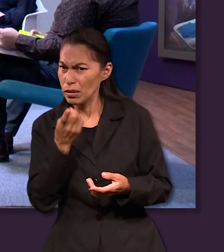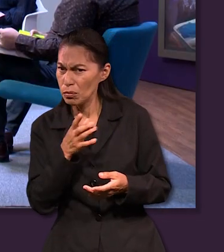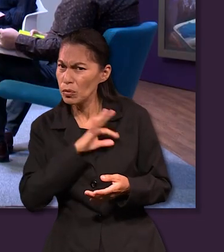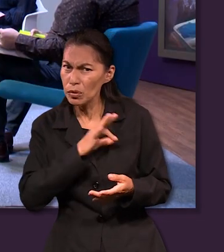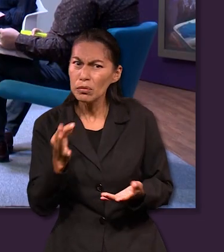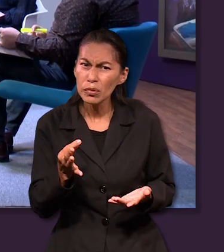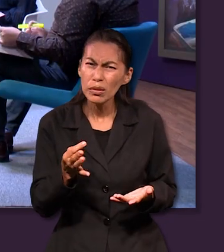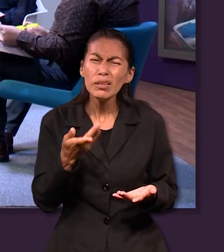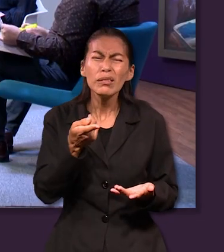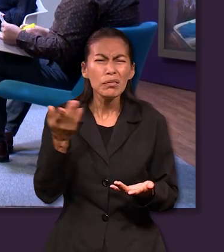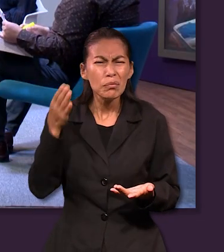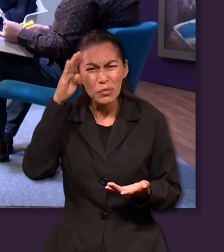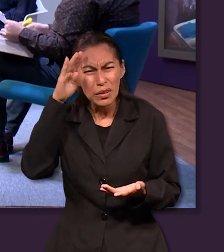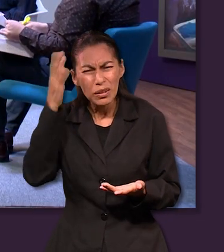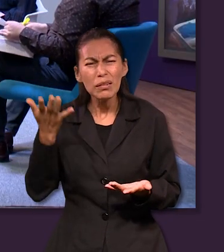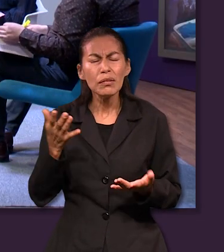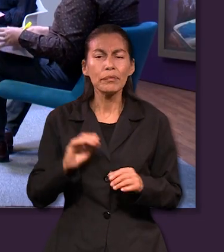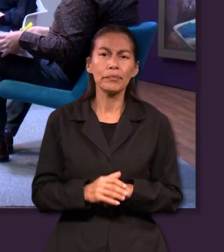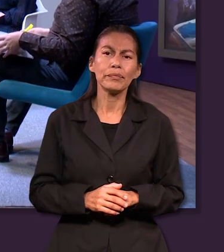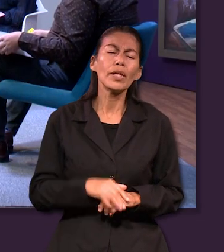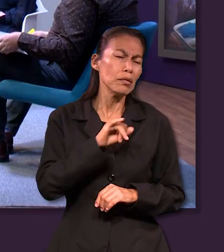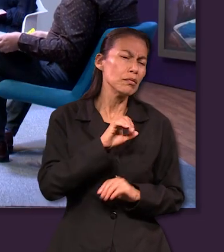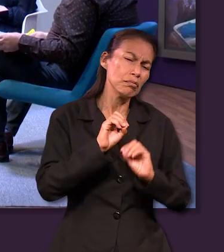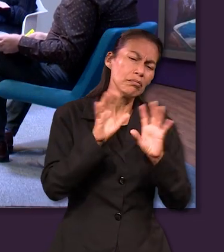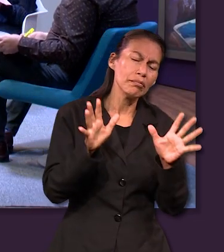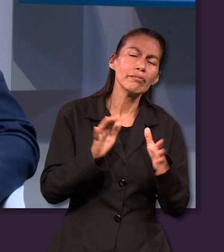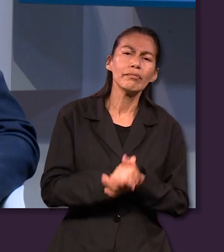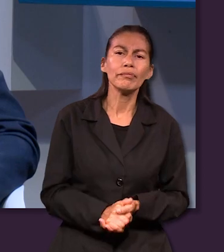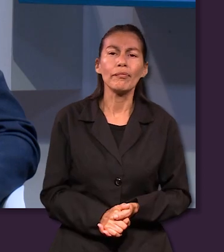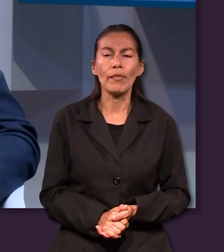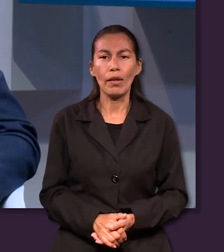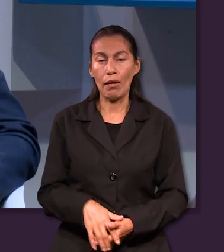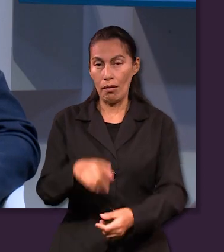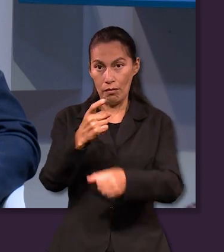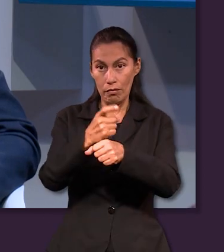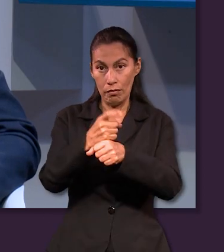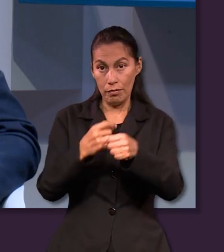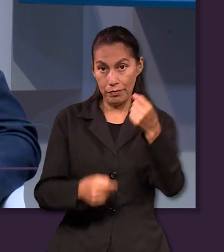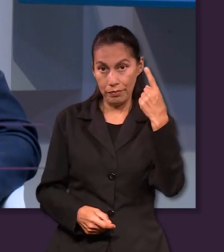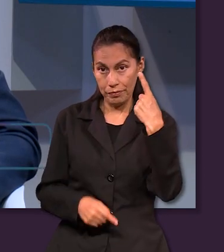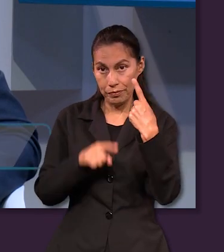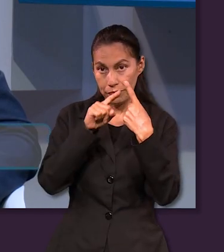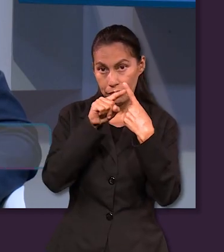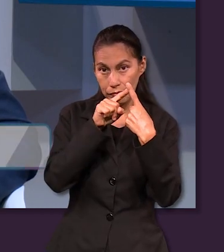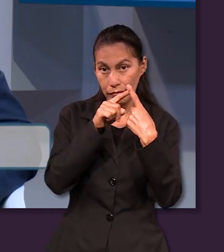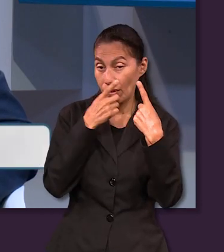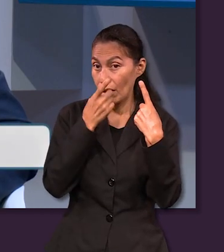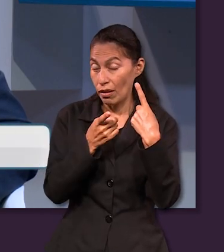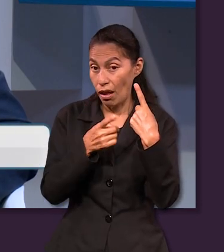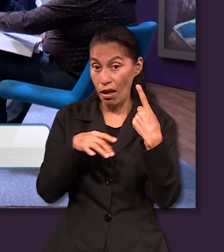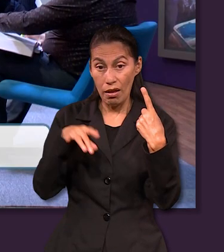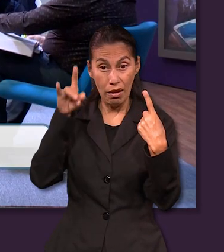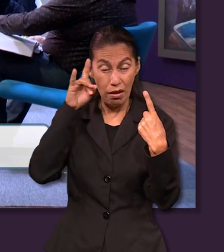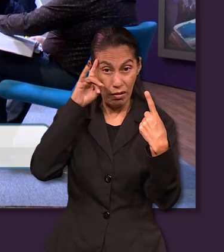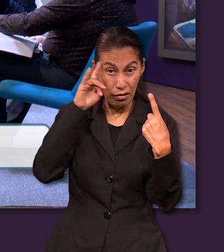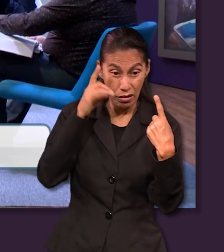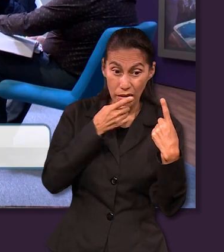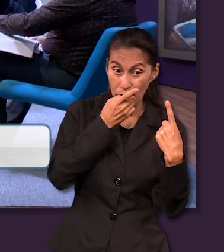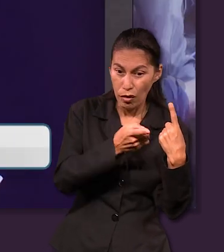qué piensan de esa tentación? La primera es entonces el diablo le dijo si eres